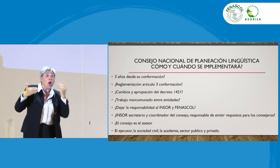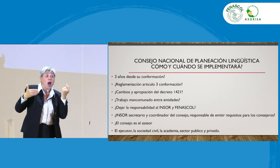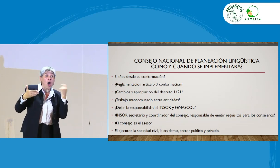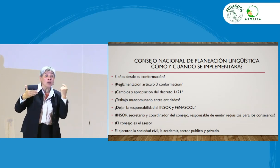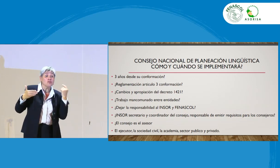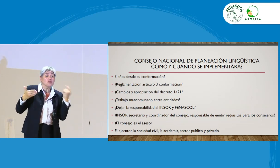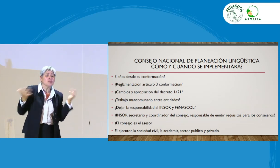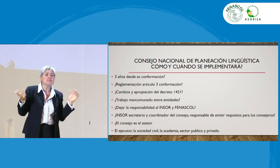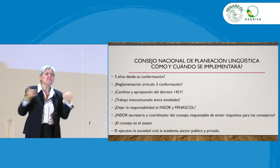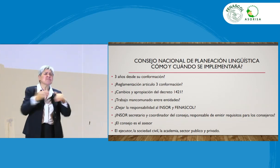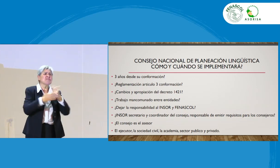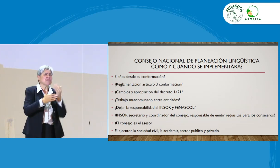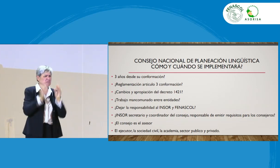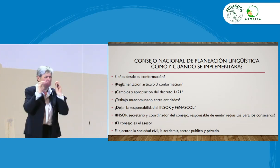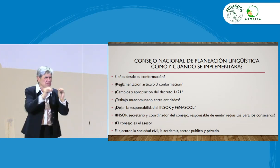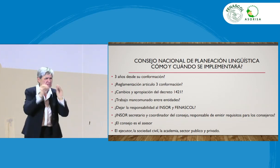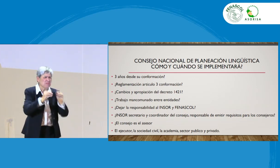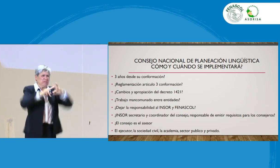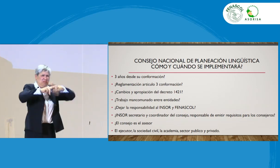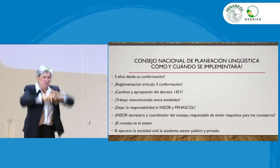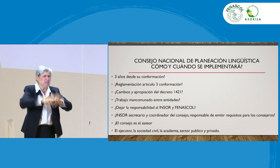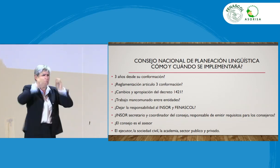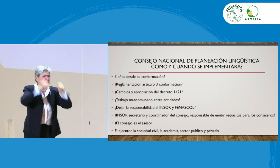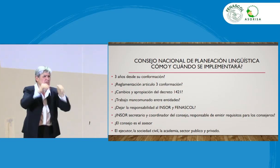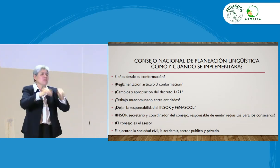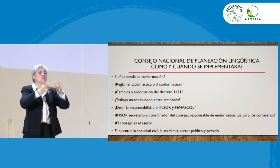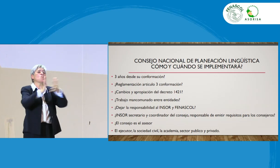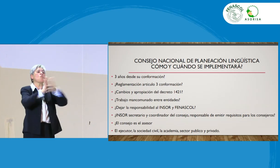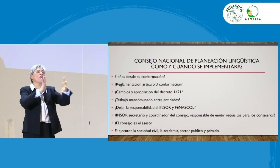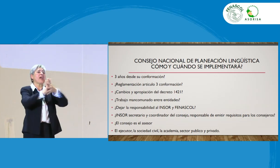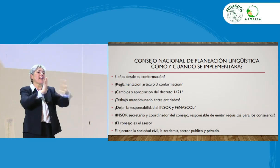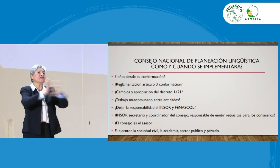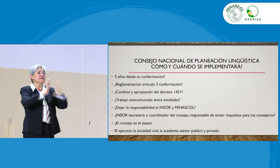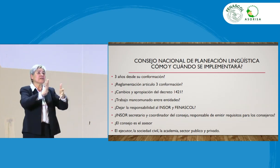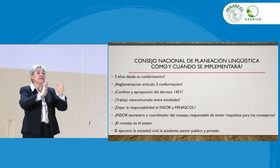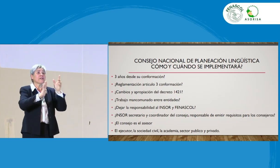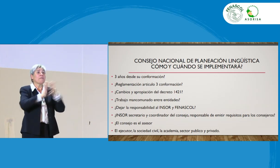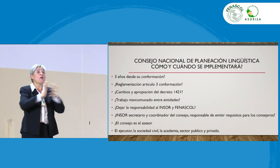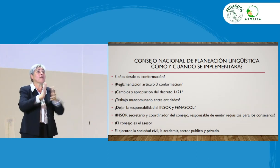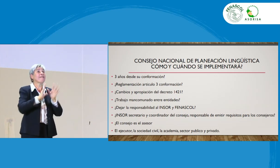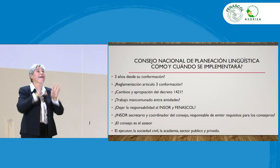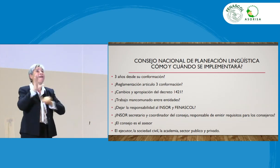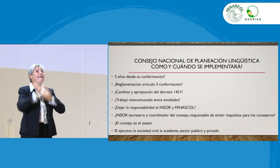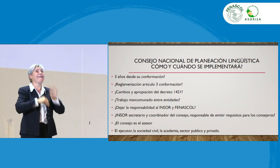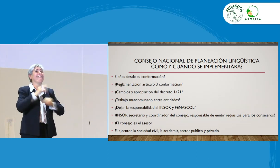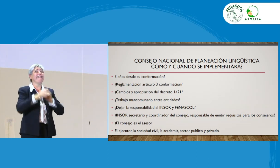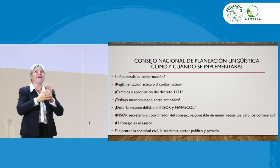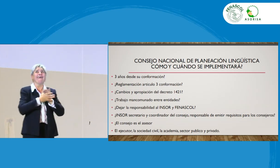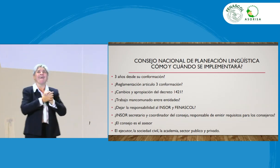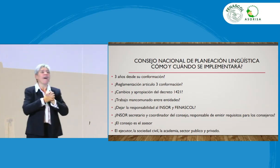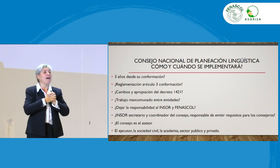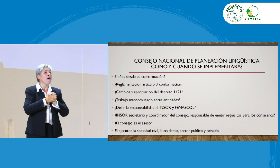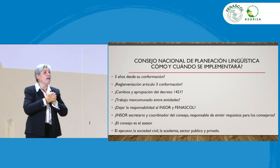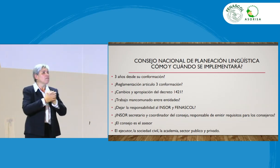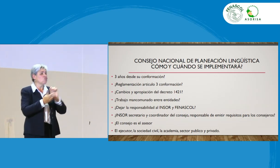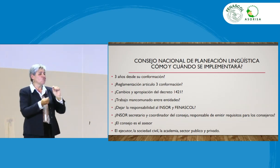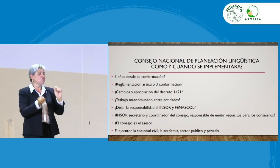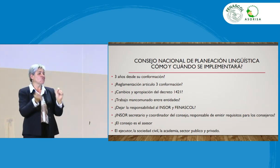creo que hubo una formación y unos talleres, en cuanto a modelo lingüístico, y, pues, aprendieron bastante, y hubo una mejora,